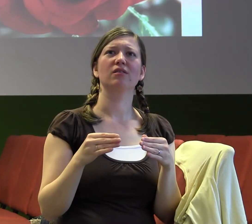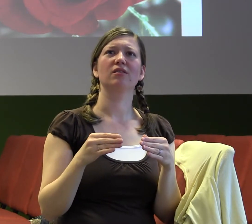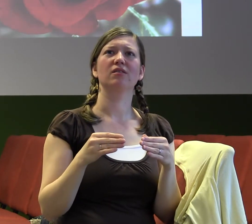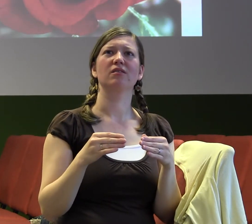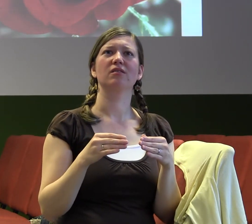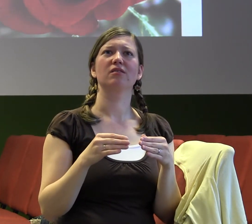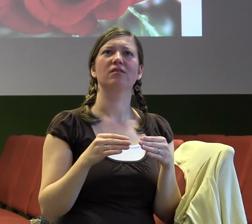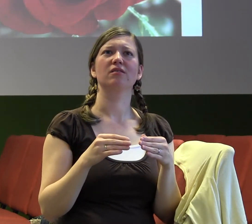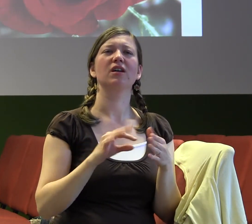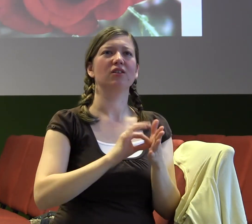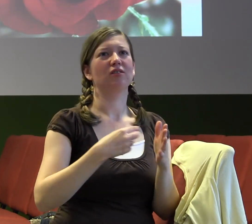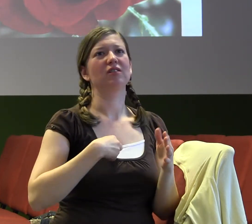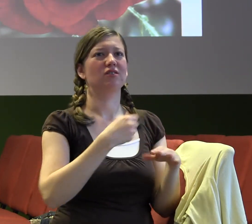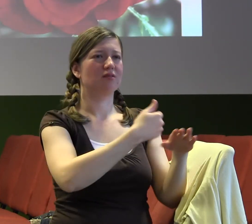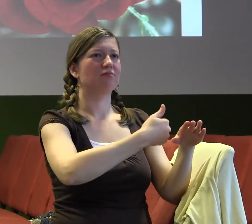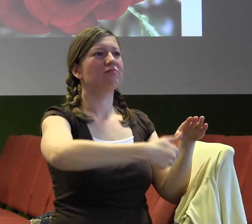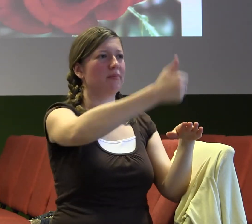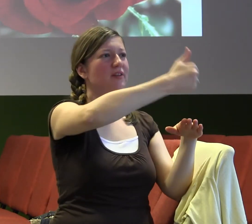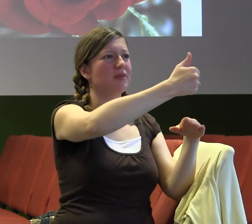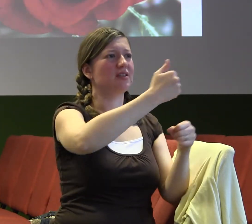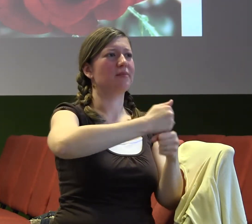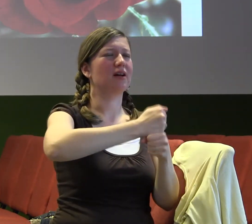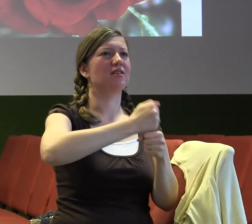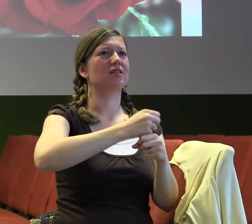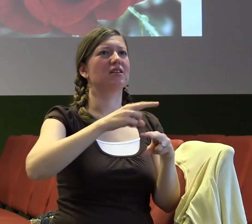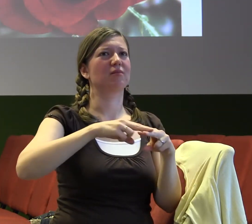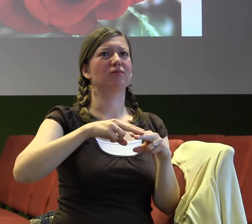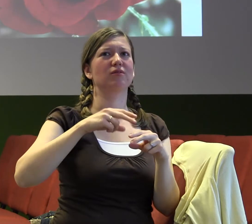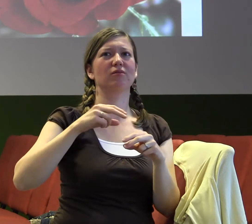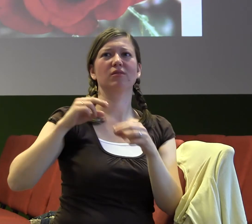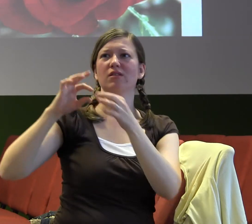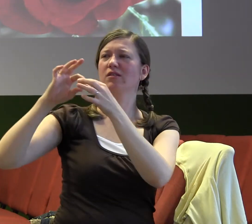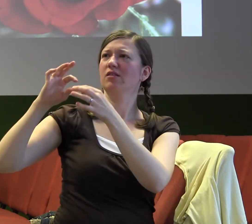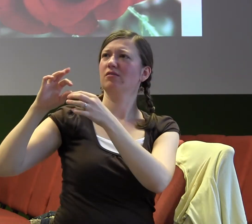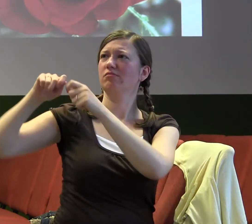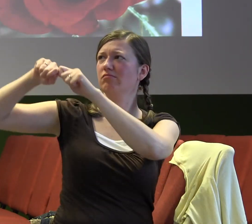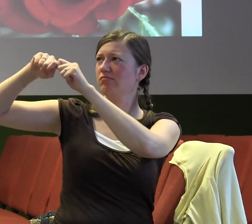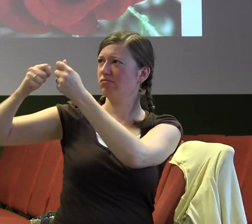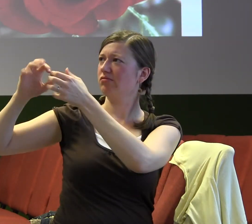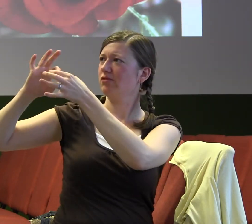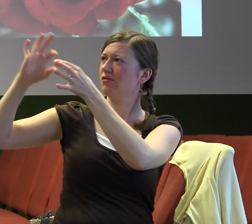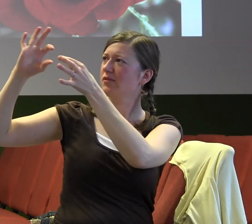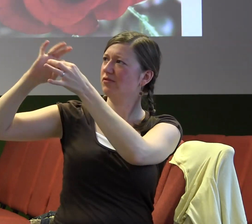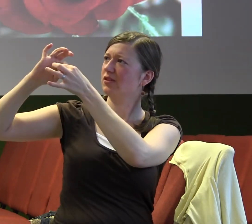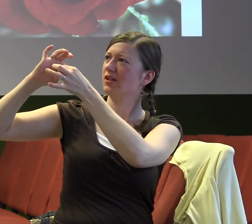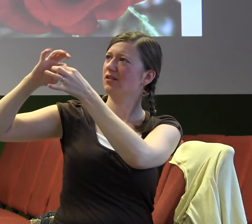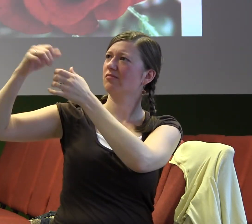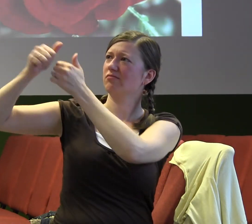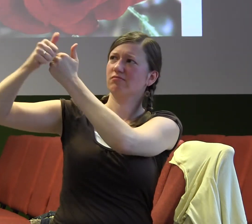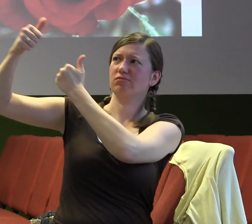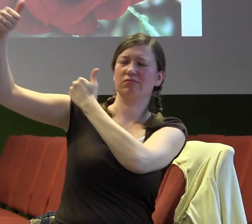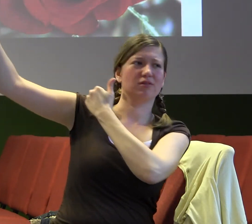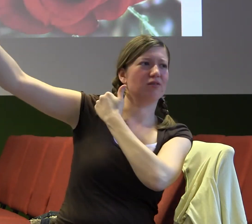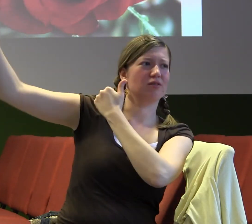může nás to úplně zrujnovat. Takže práce se líbí Bohu a studium se líbí Bohu, jenom když to vykonáváme podle božích